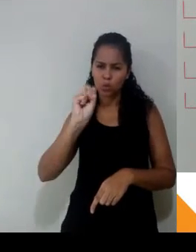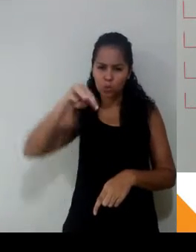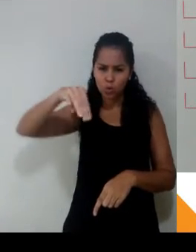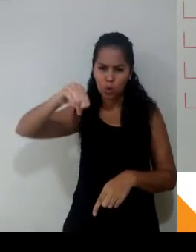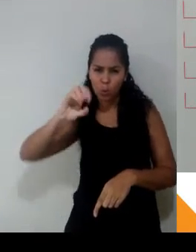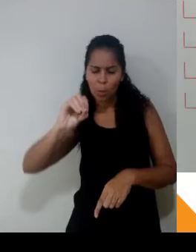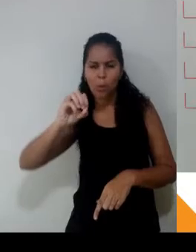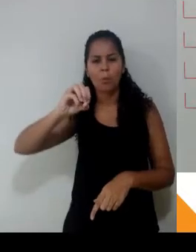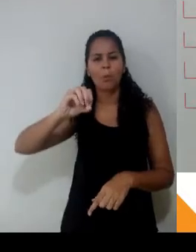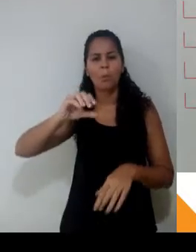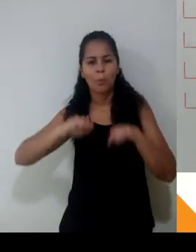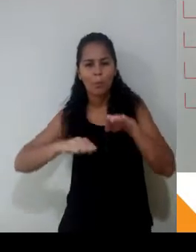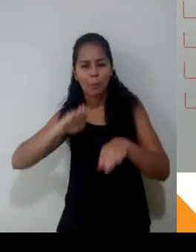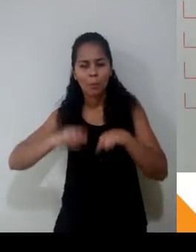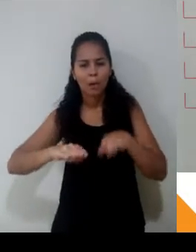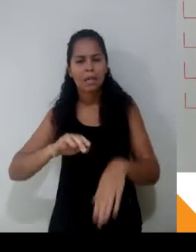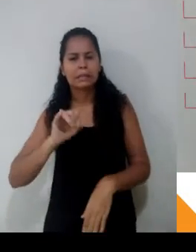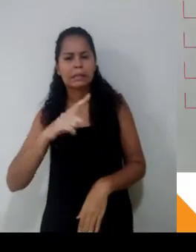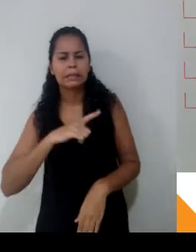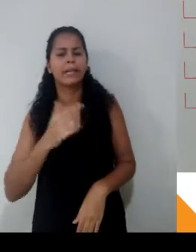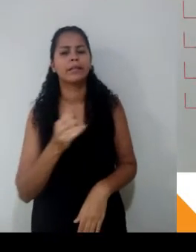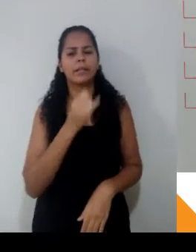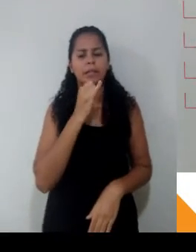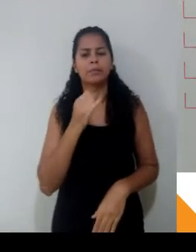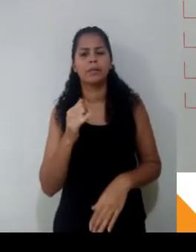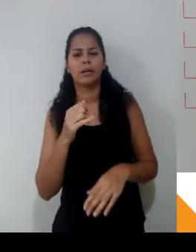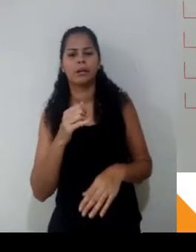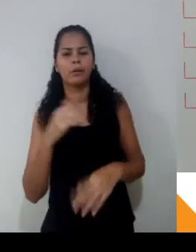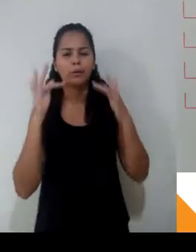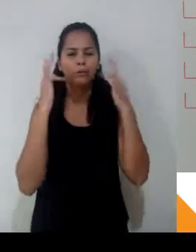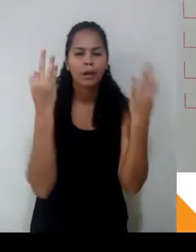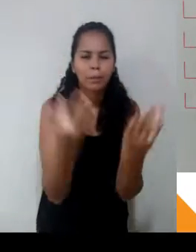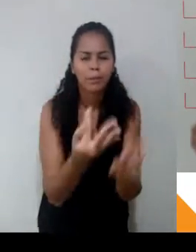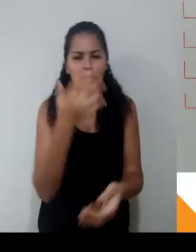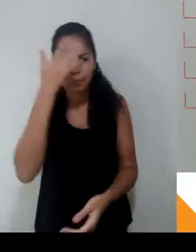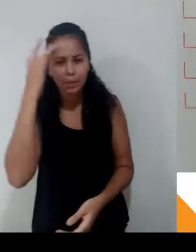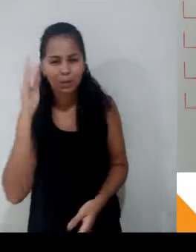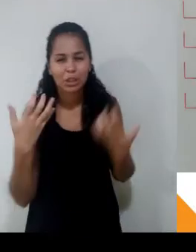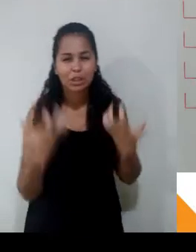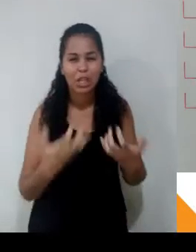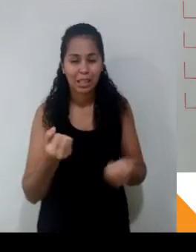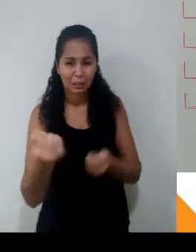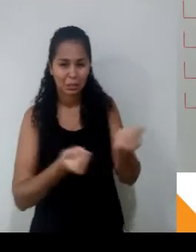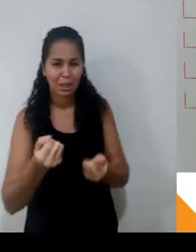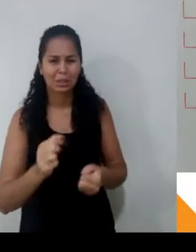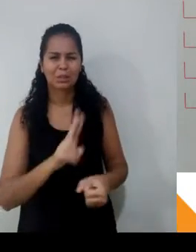veículo, ele vai falar, ah meu, carro está bebendo muito, bebendo pouco. O que é o carro beber muito e beber pouco?